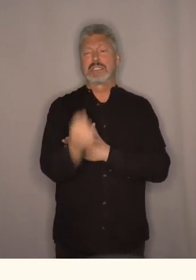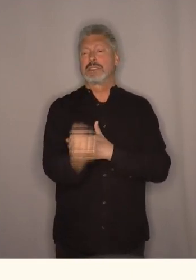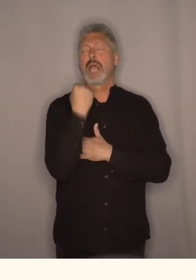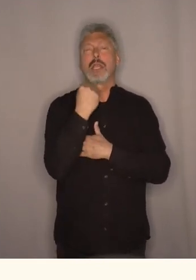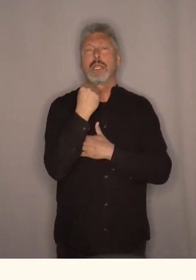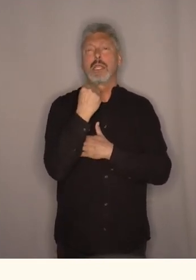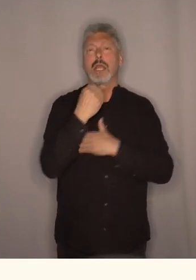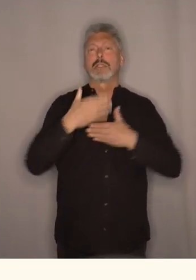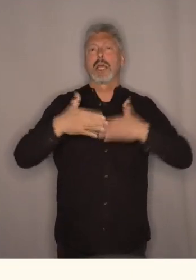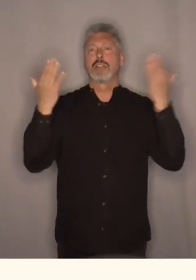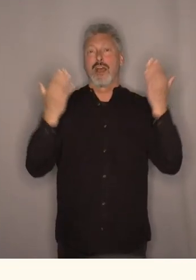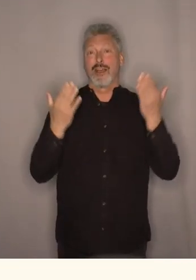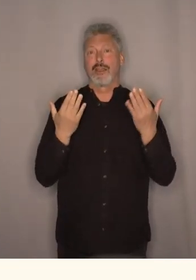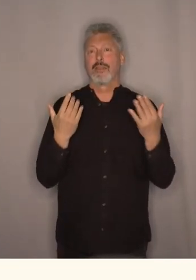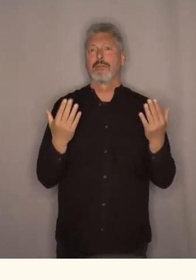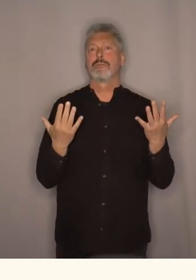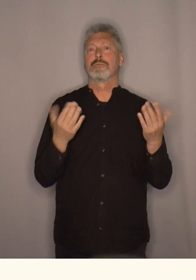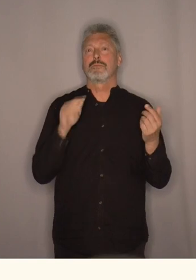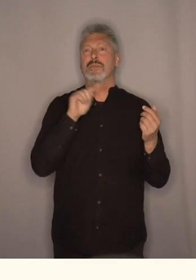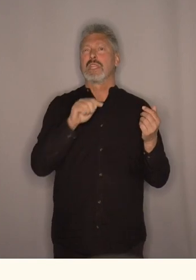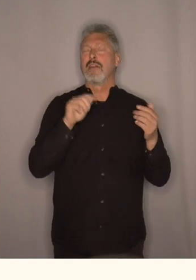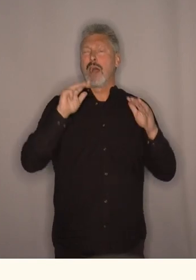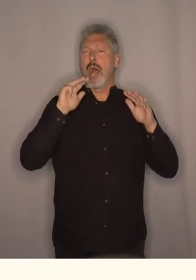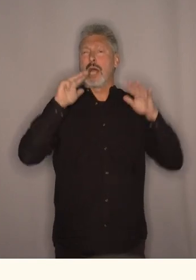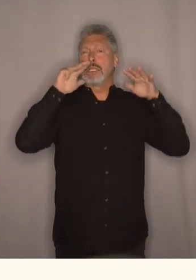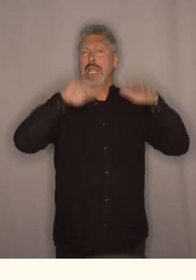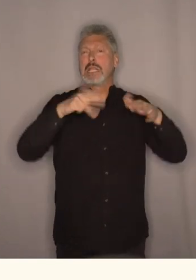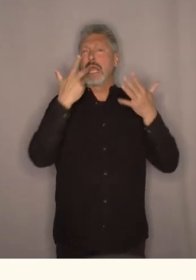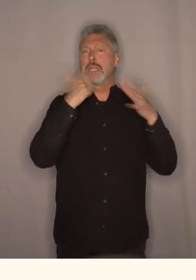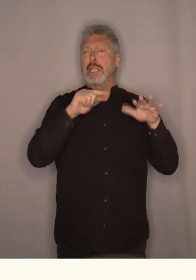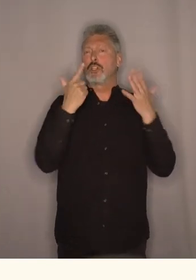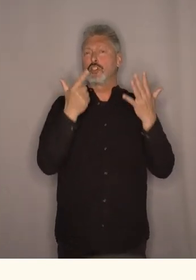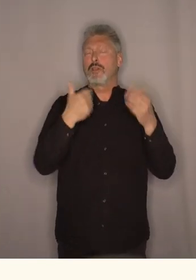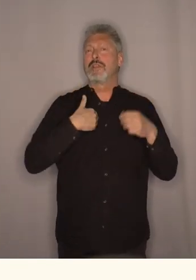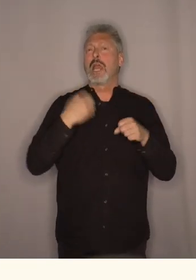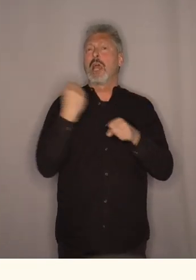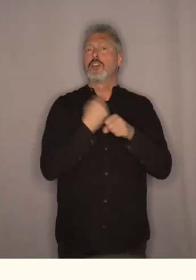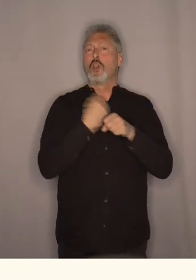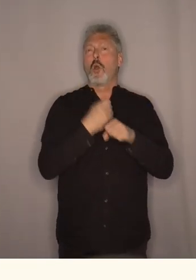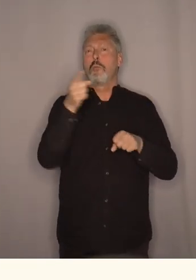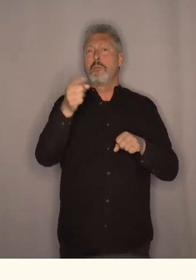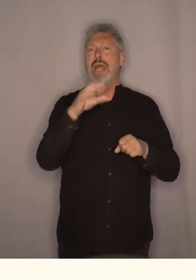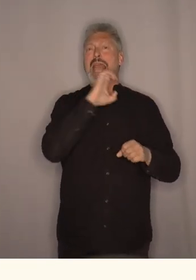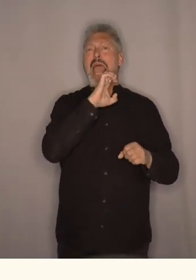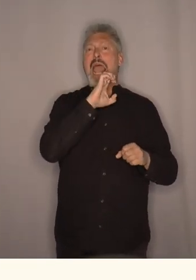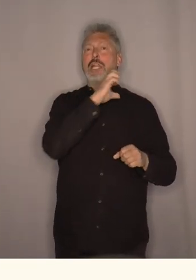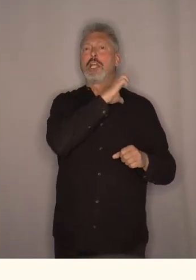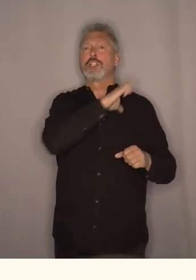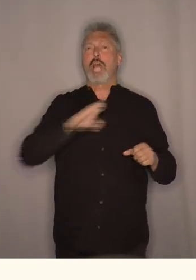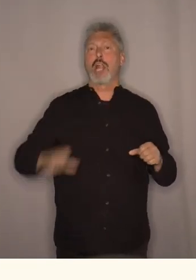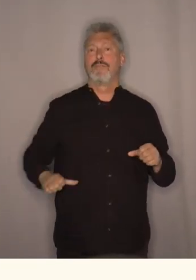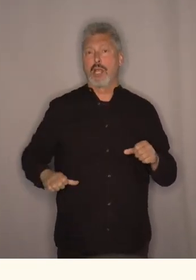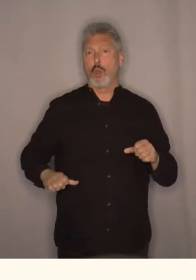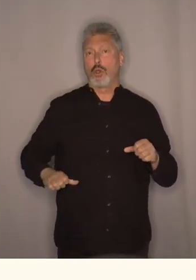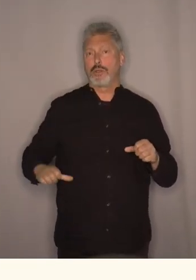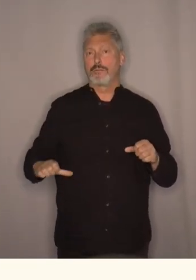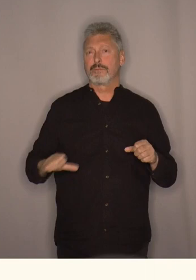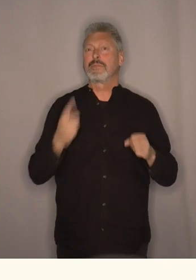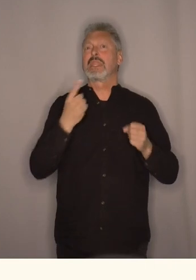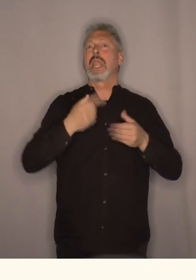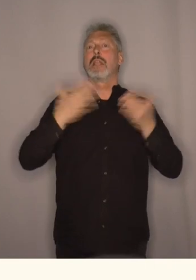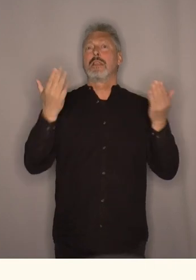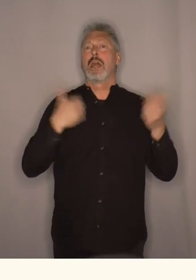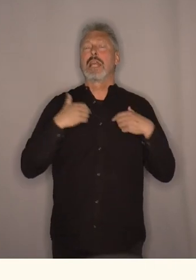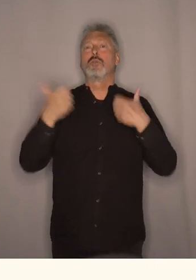Og det var, året var 1997. Jeg jobbet i El Salvador. Og en